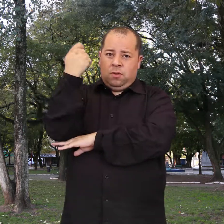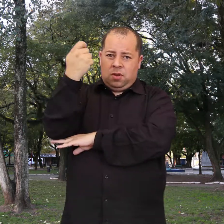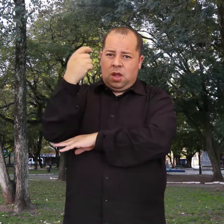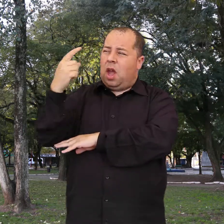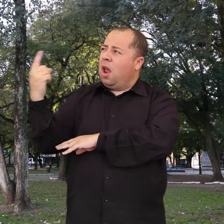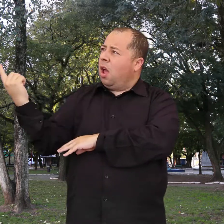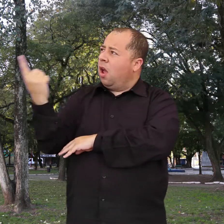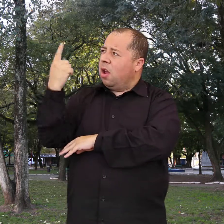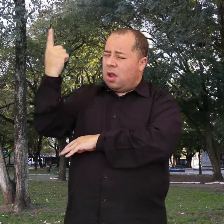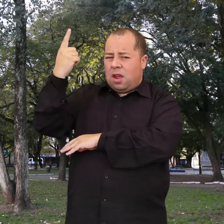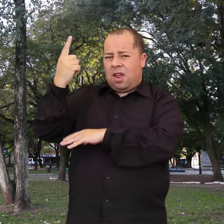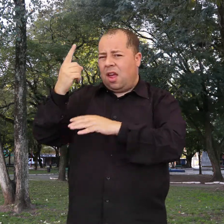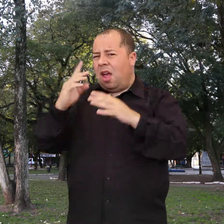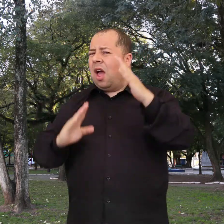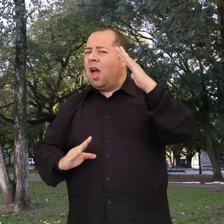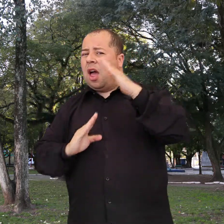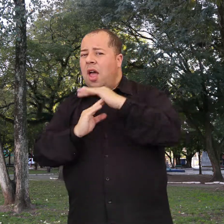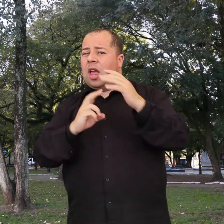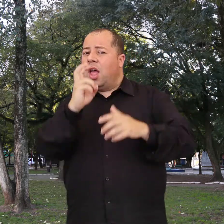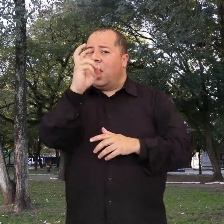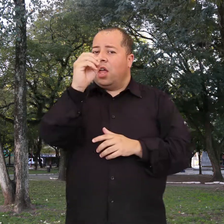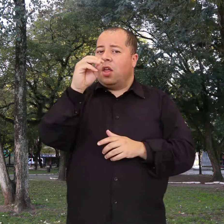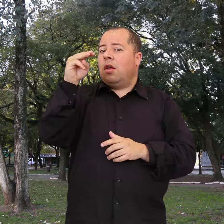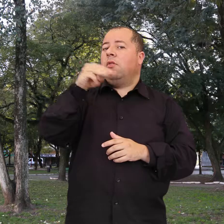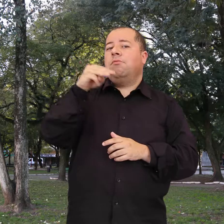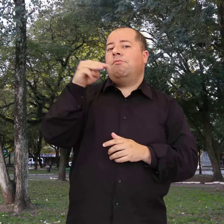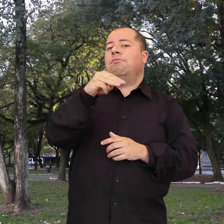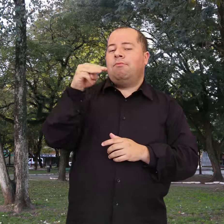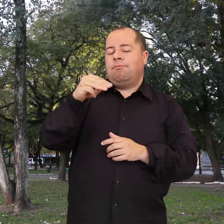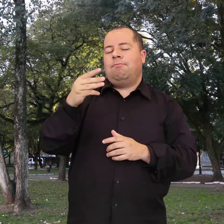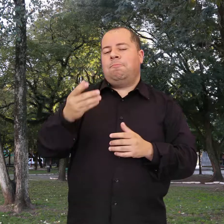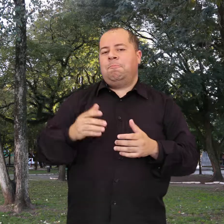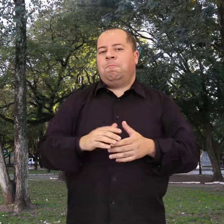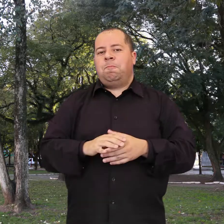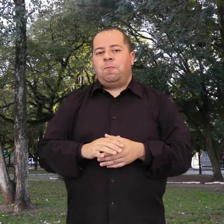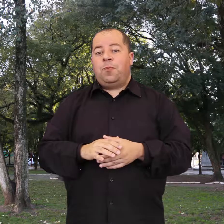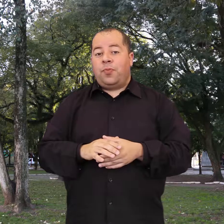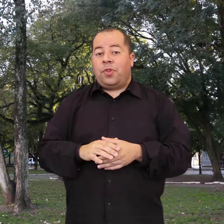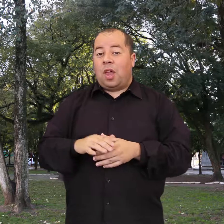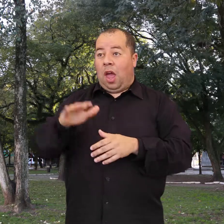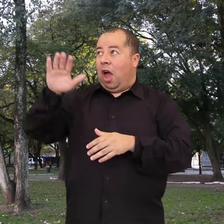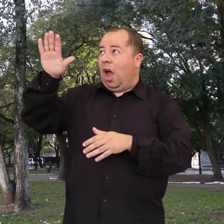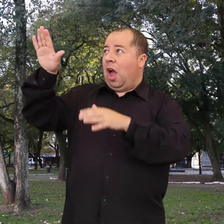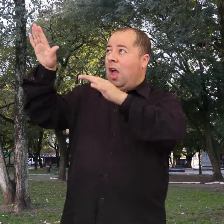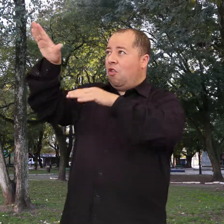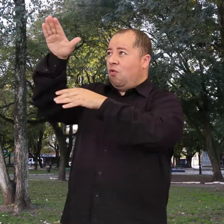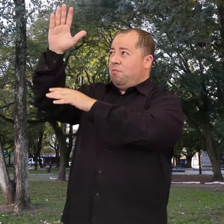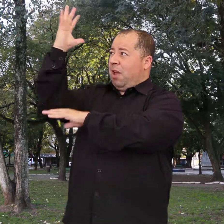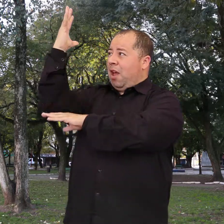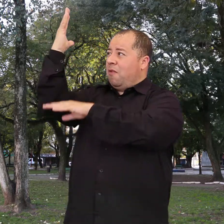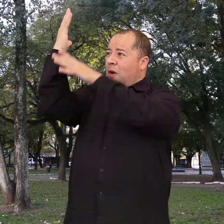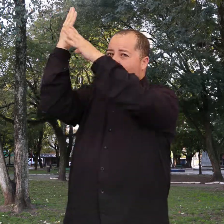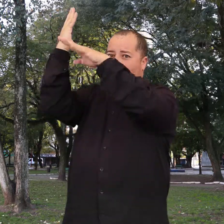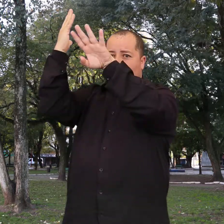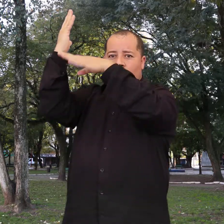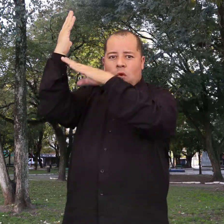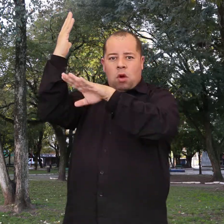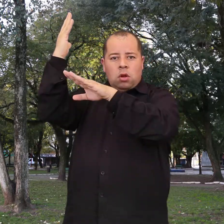região de porte grande, podendo atingir até 50 metros de altura. Folhas